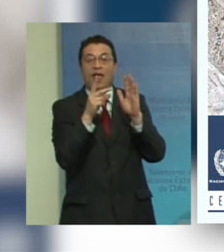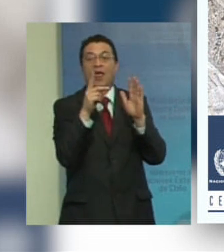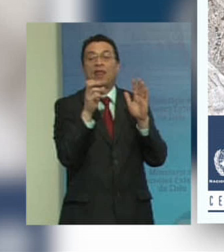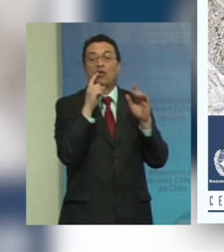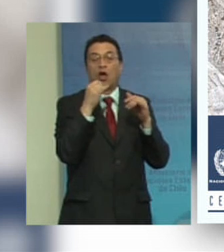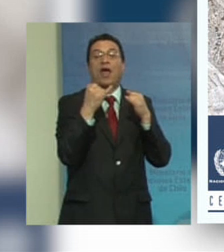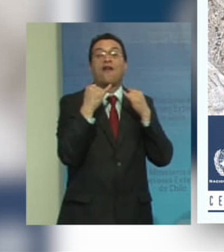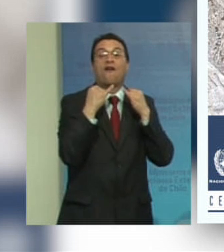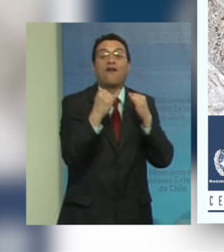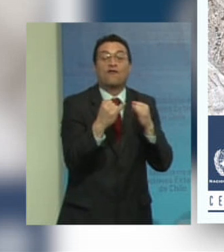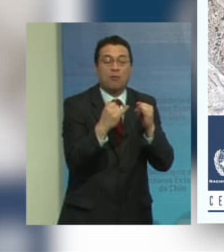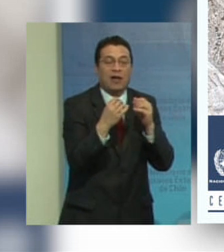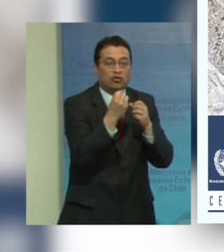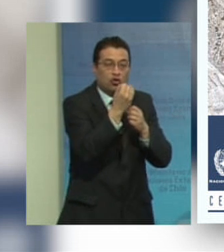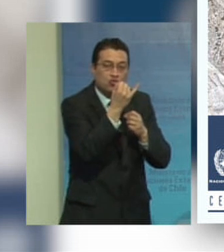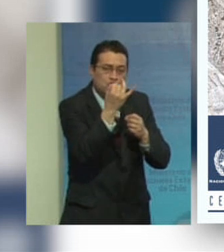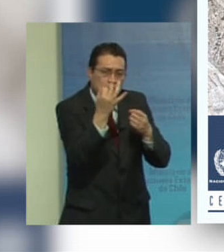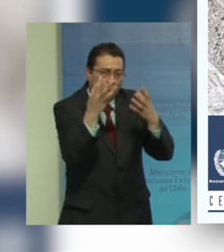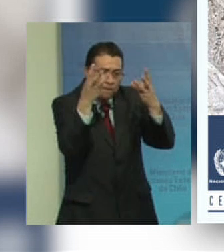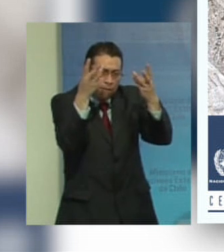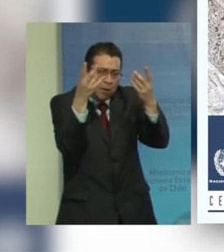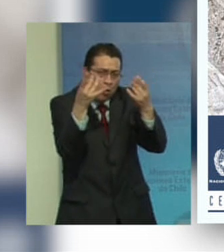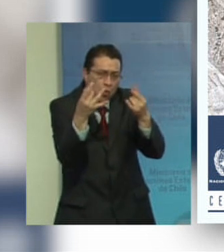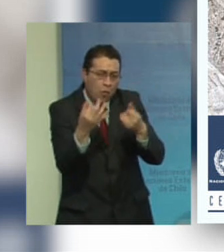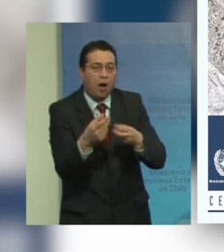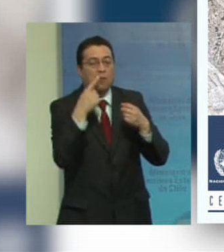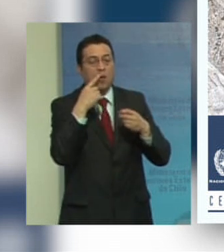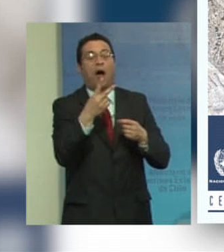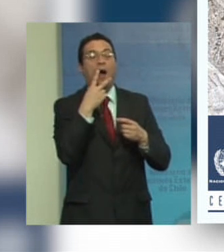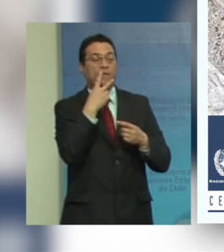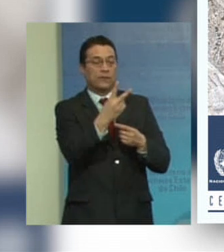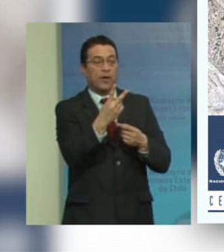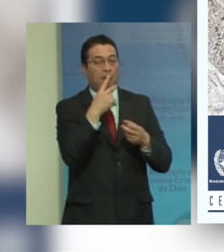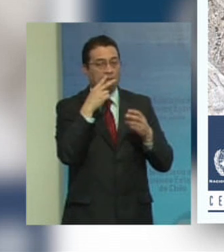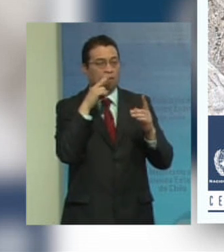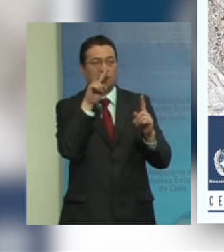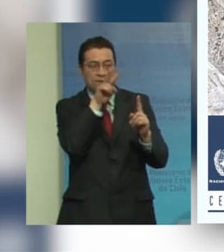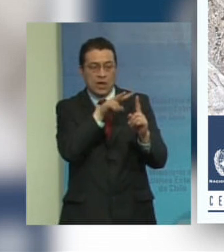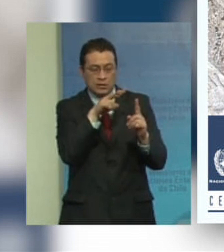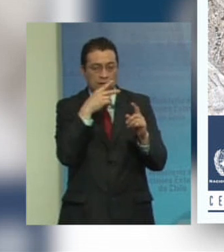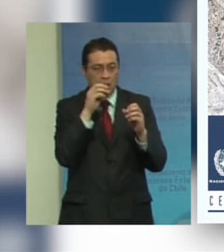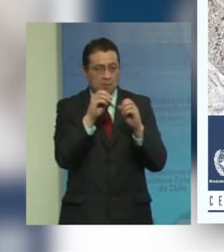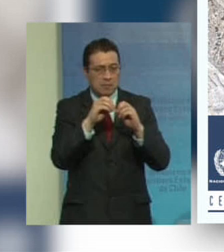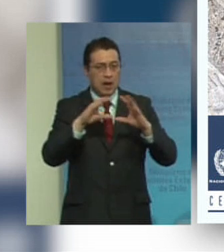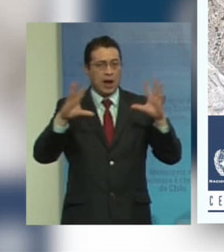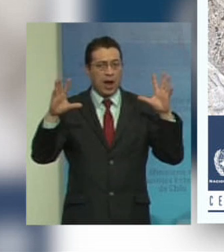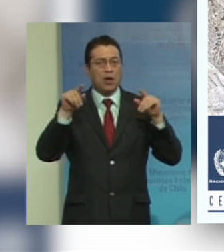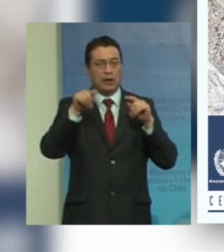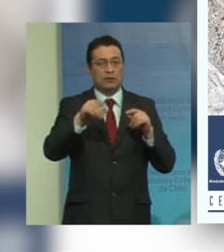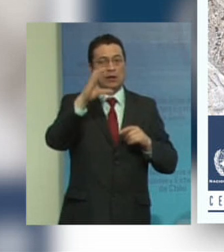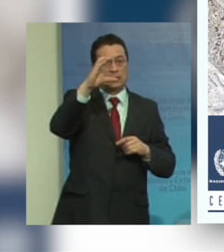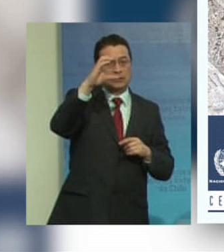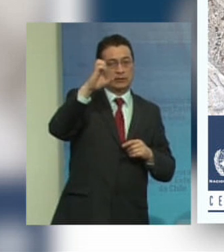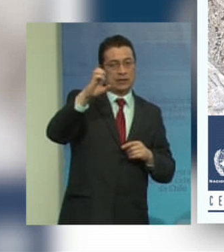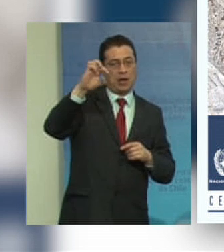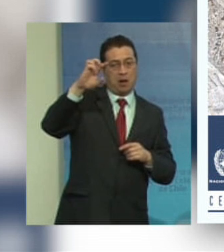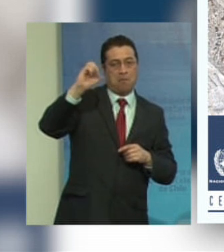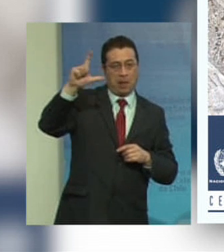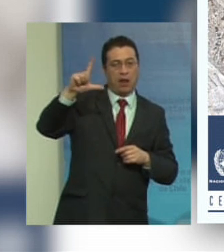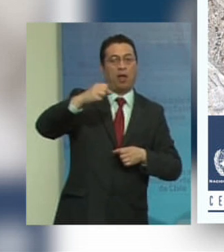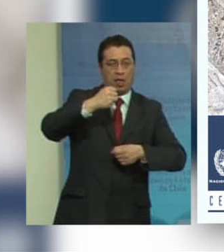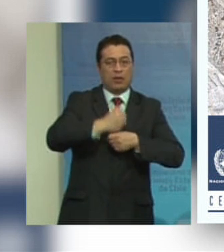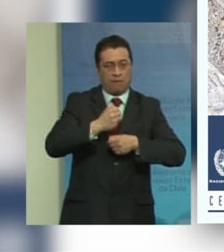volvemos al inicio la importancia de hacer visible entonces acá yo creo también la CEPAL trabaja